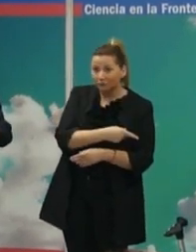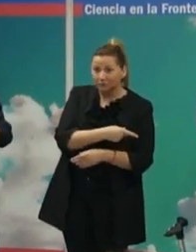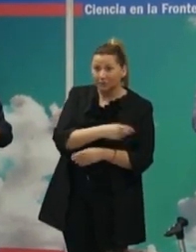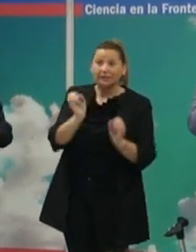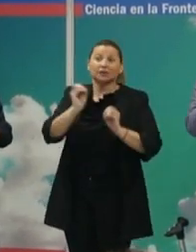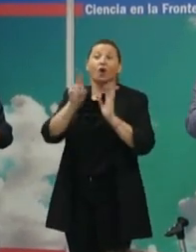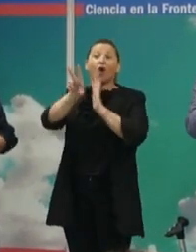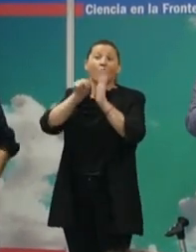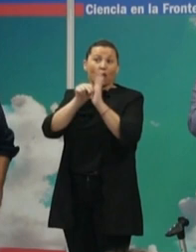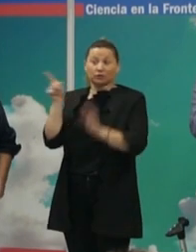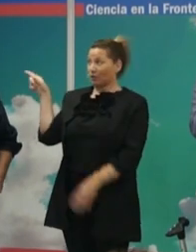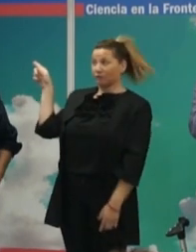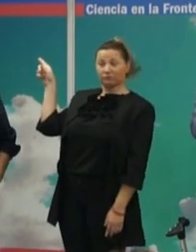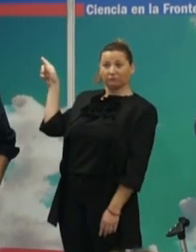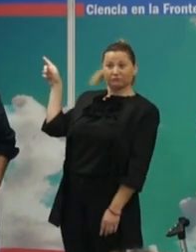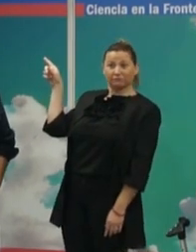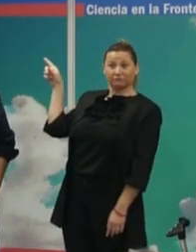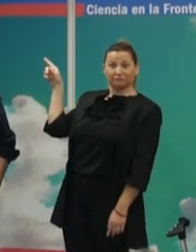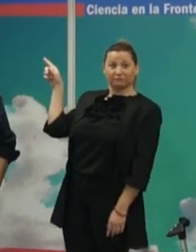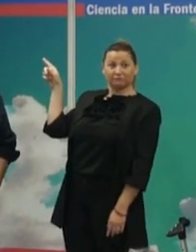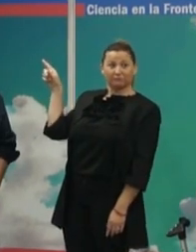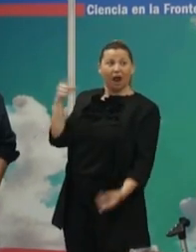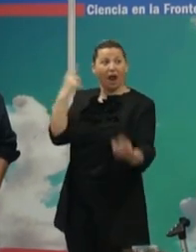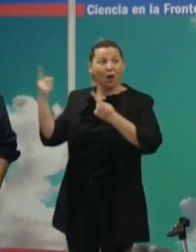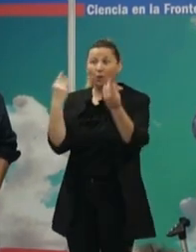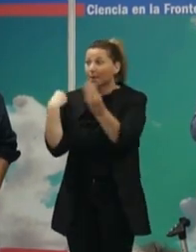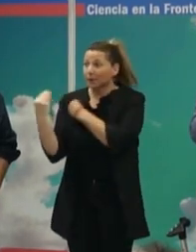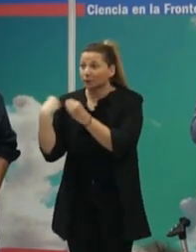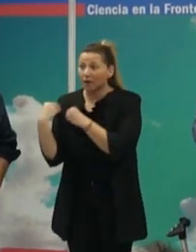descripción. Es fácil. Seguro. Hola, Meloncilla.